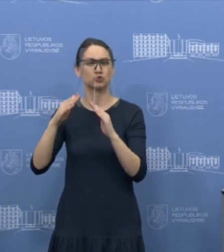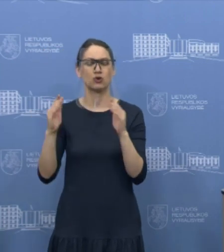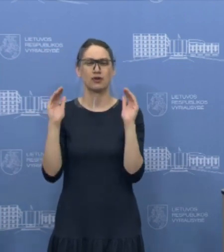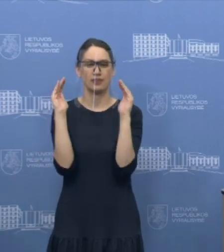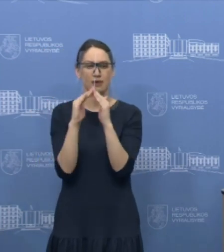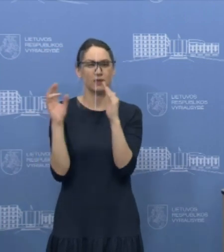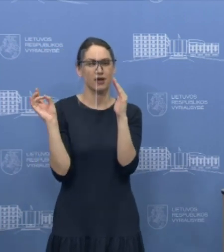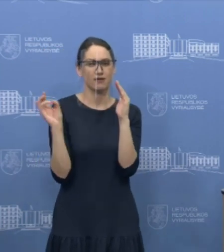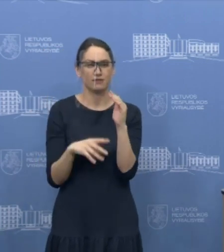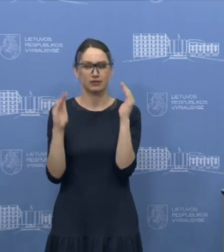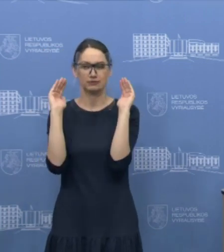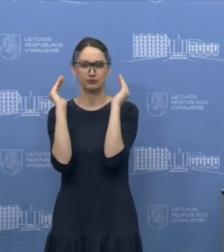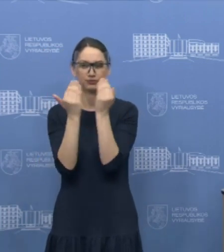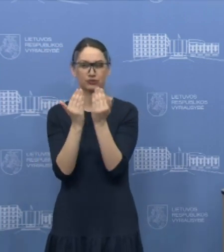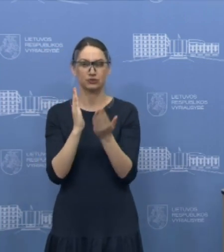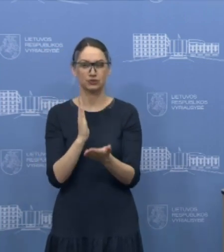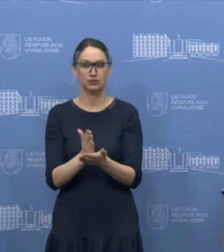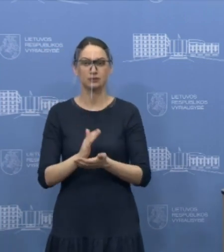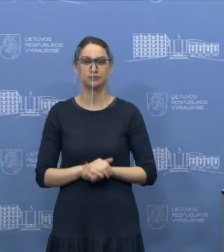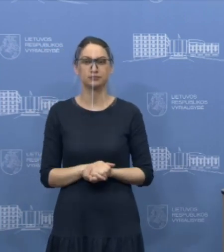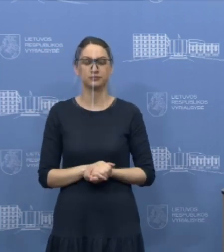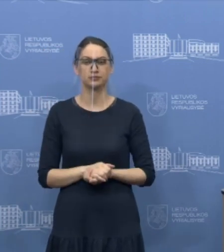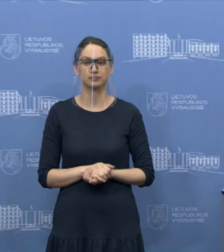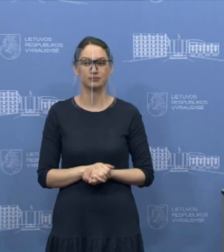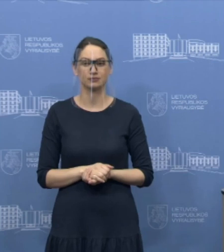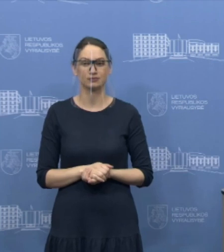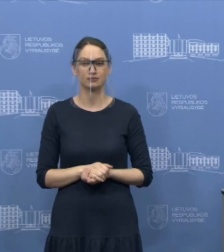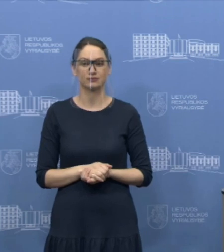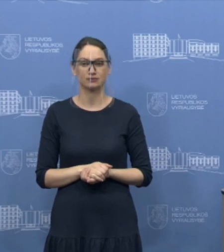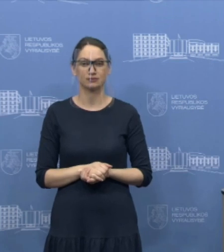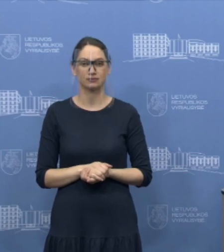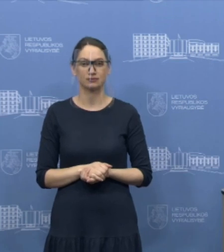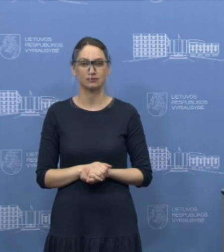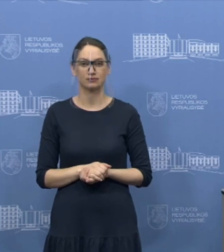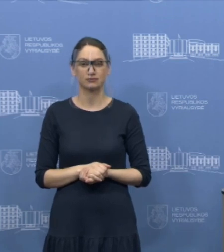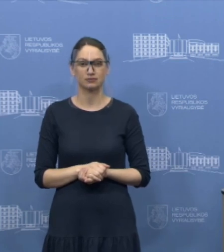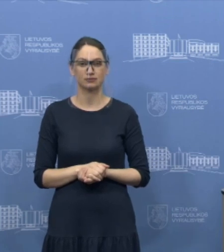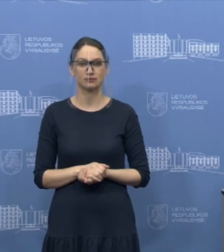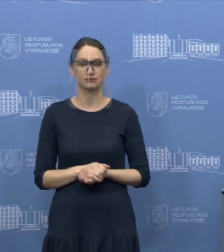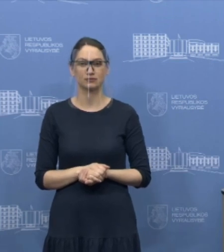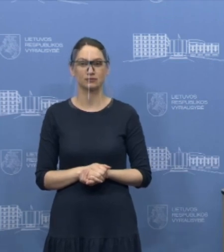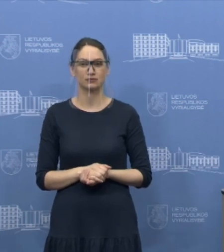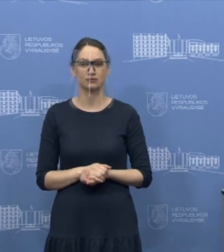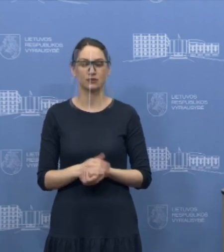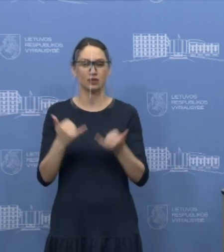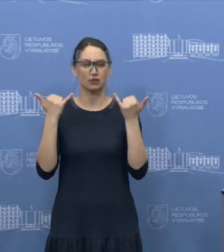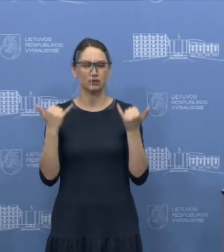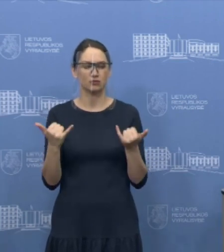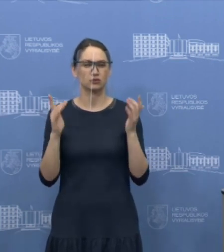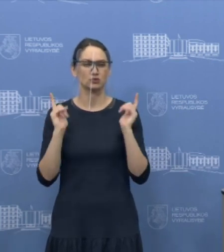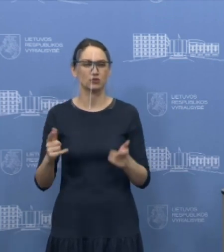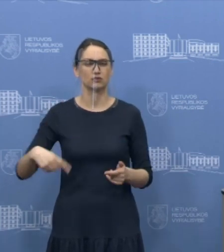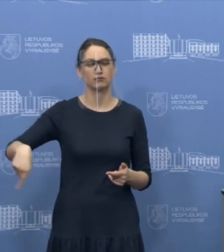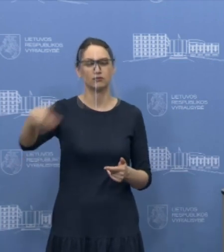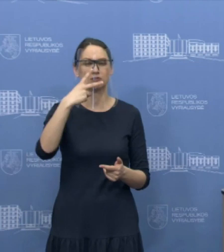labai griežtai laikosi savizoliacijos režimo. Šiai dienai visame šiame haose ir